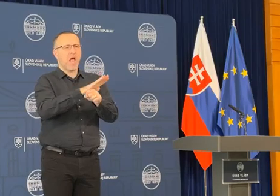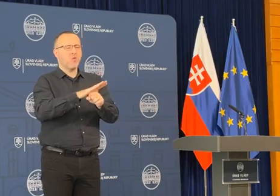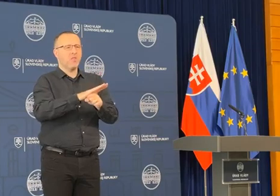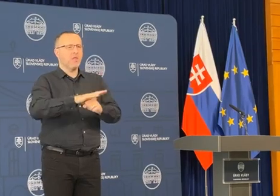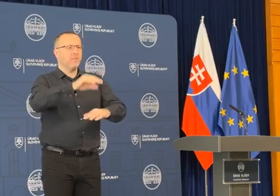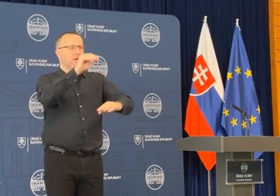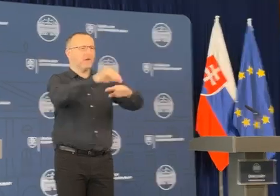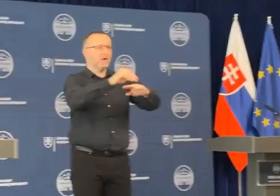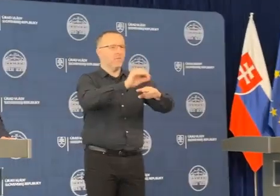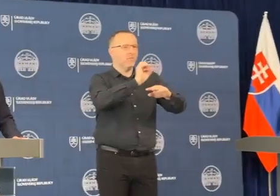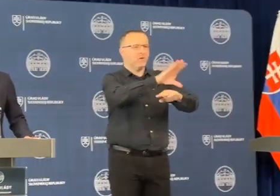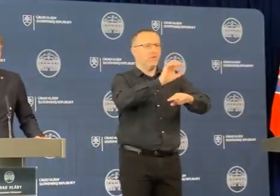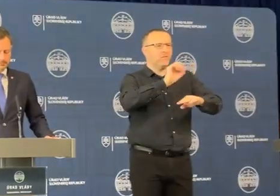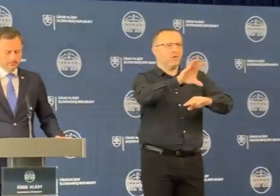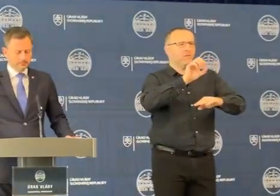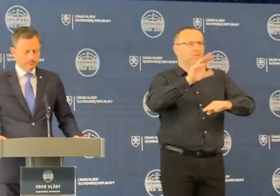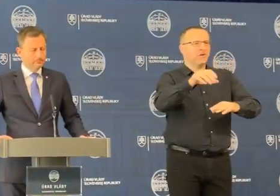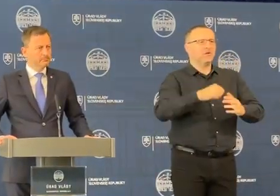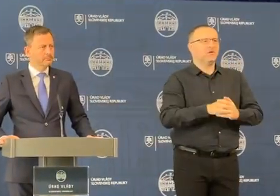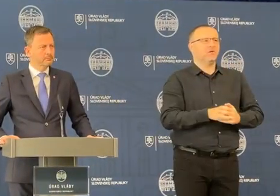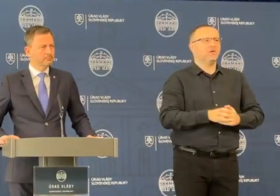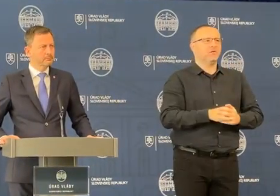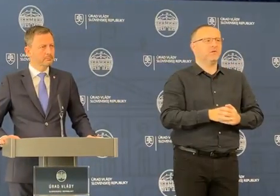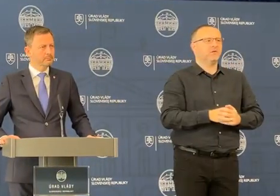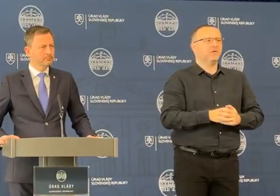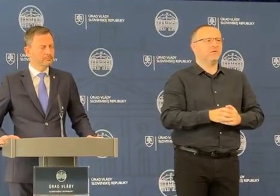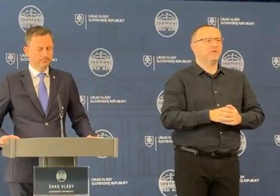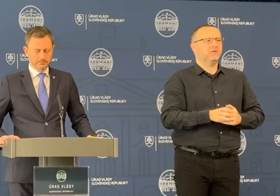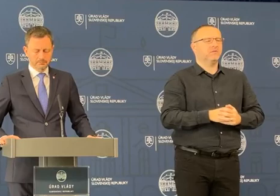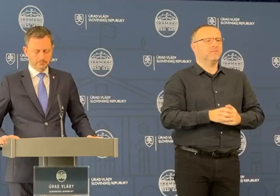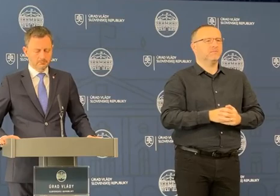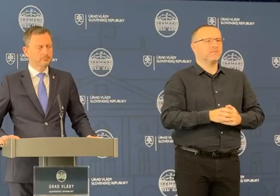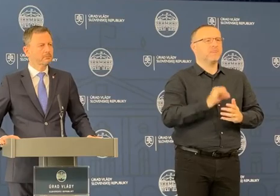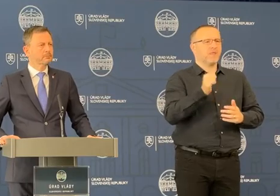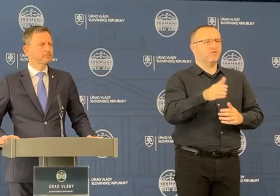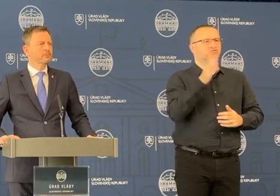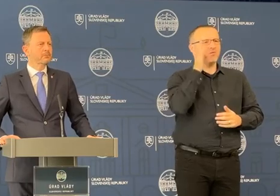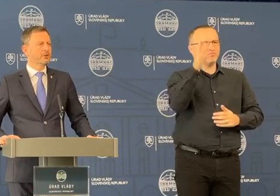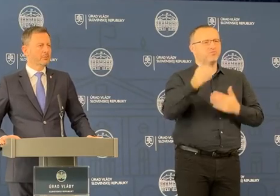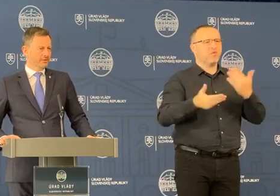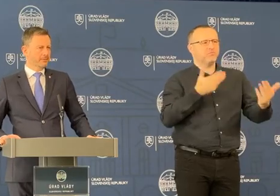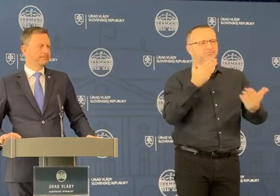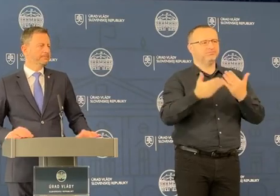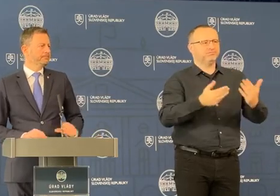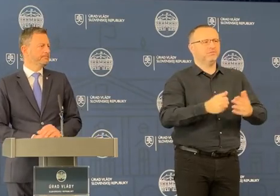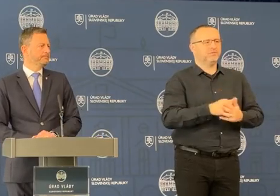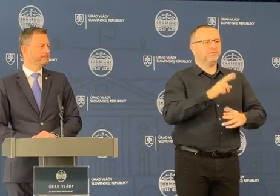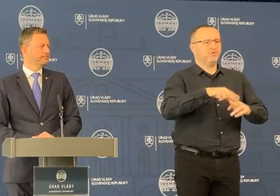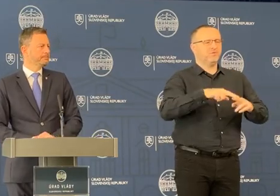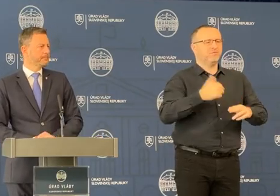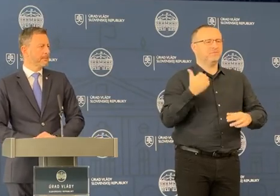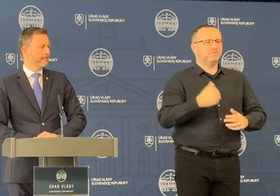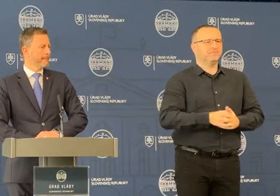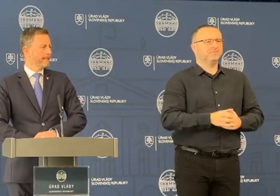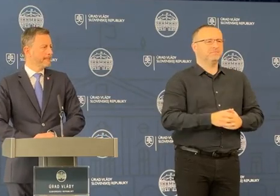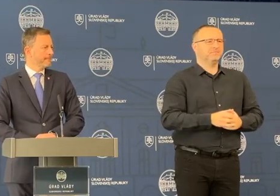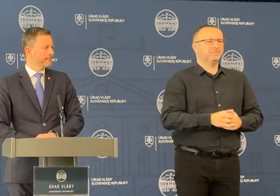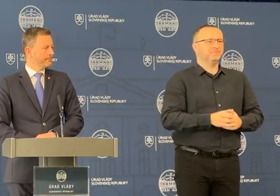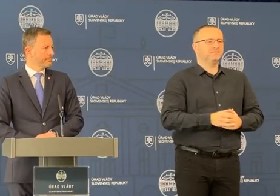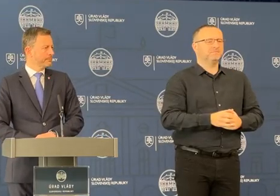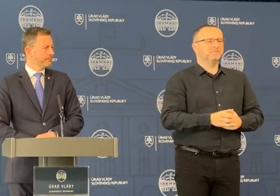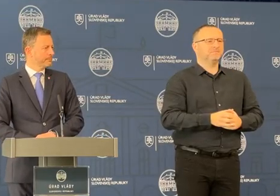priznávajú, že budú takéto útoky podnikať. Tak možno z vášu pohľadu... Budeme mať ešte briefing, poprosím. Nech sa páči.